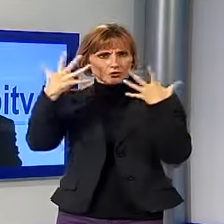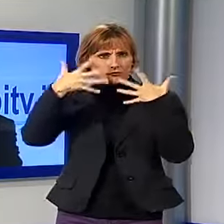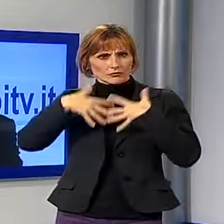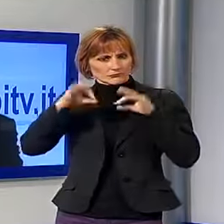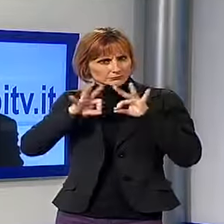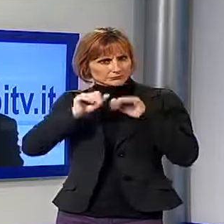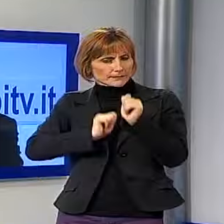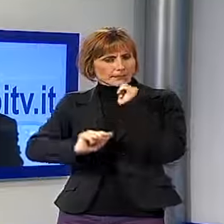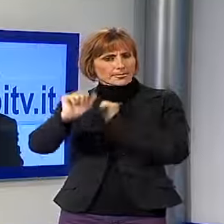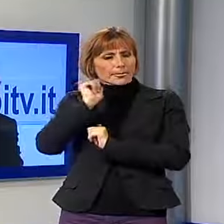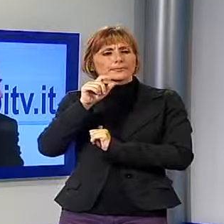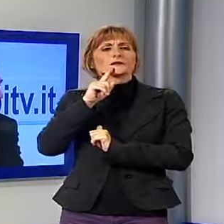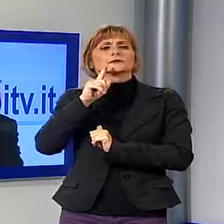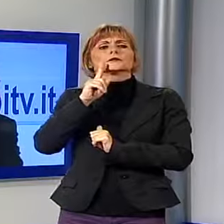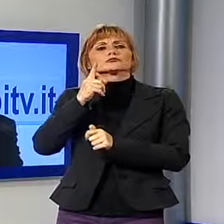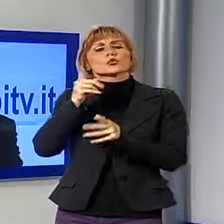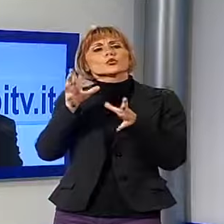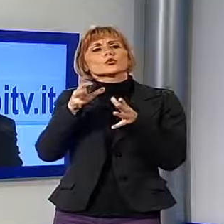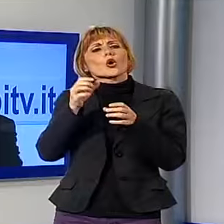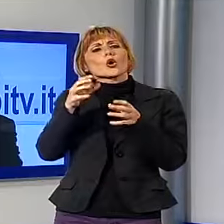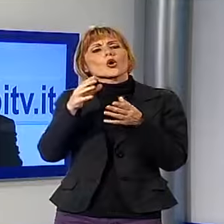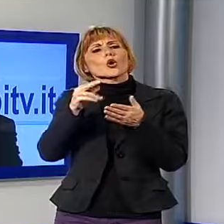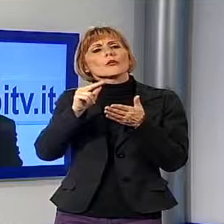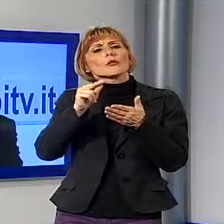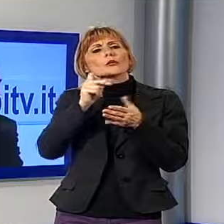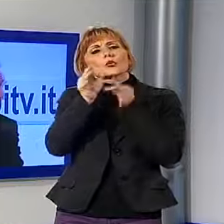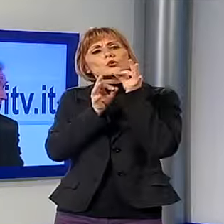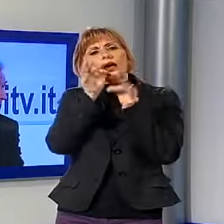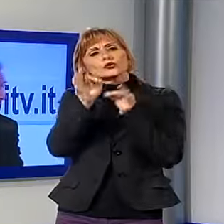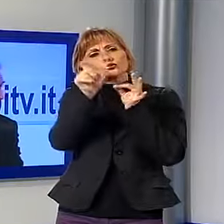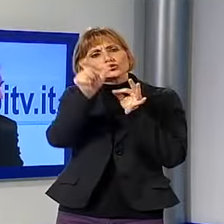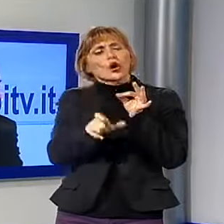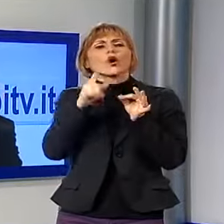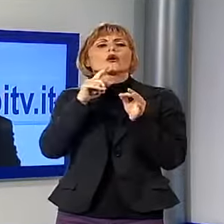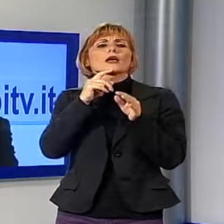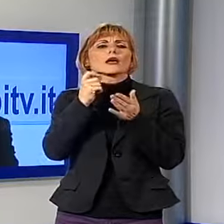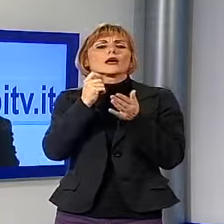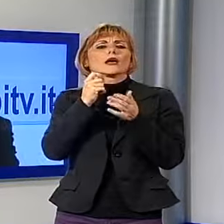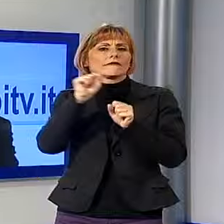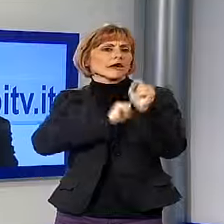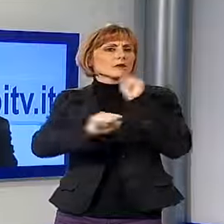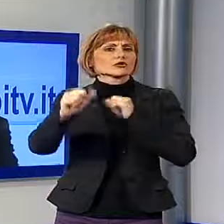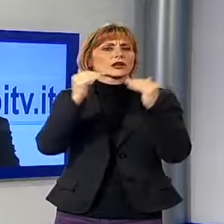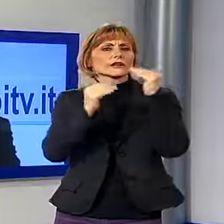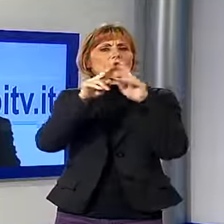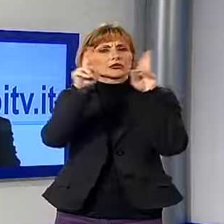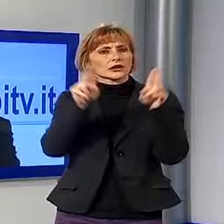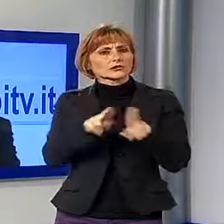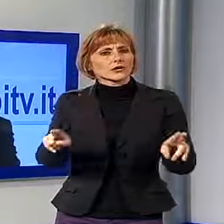accreditati curatori a livello internazionale, tra l'altro francese e lui, e